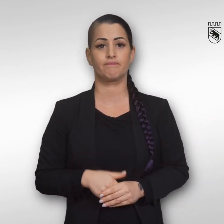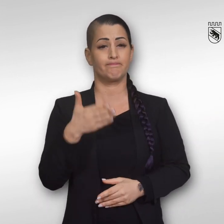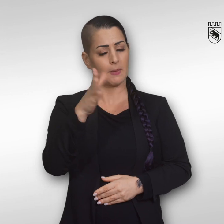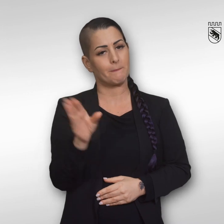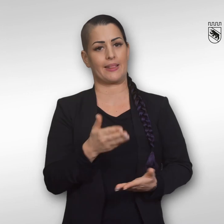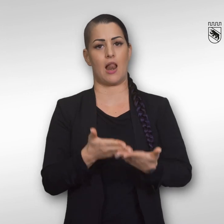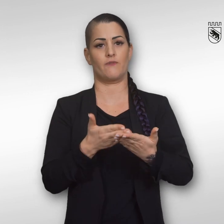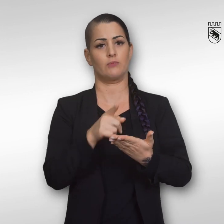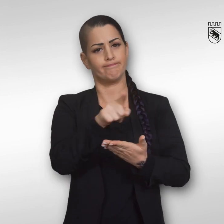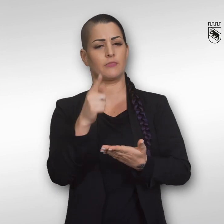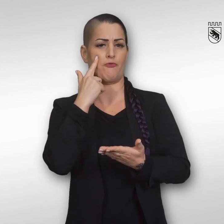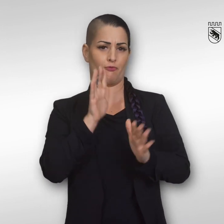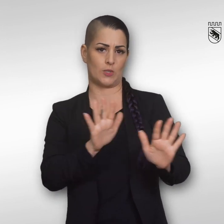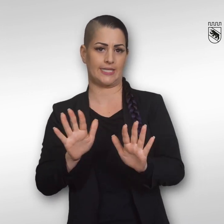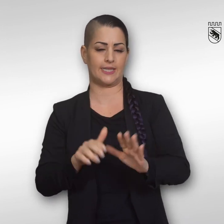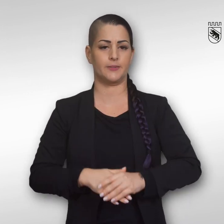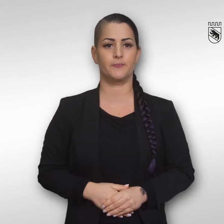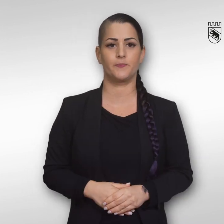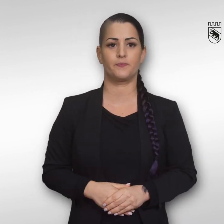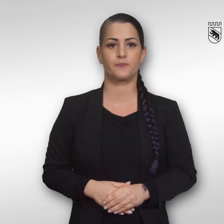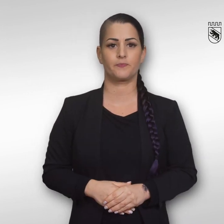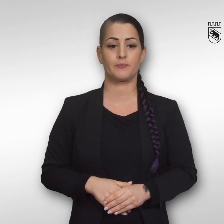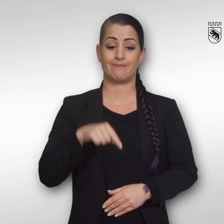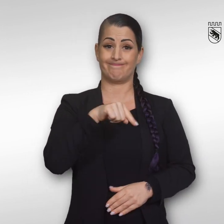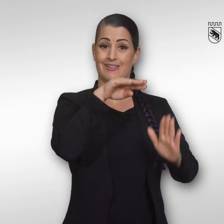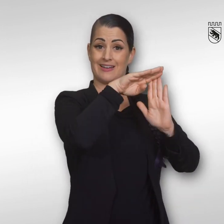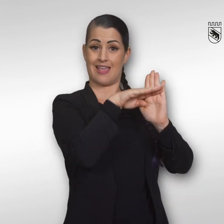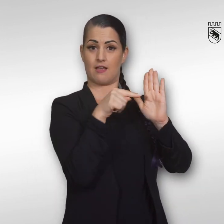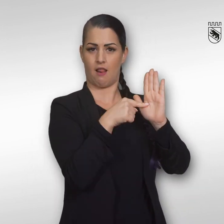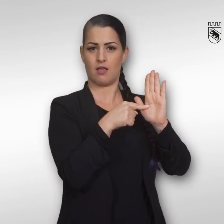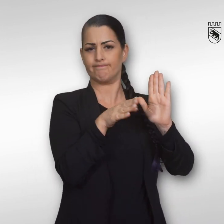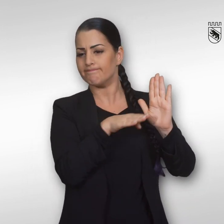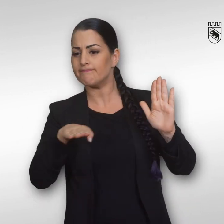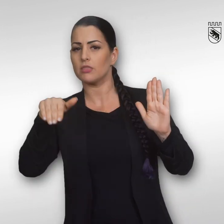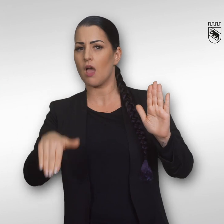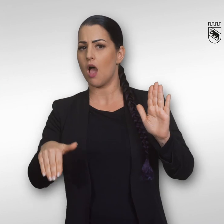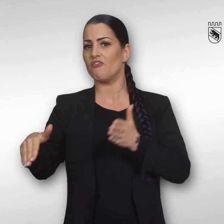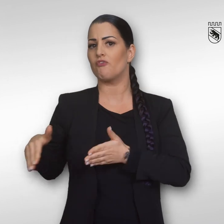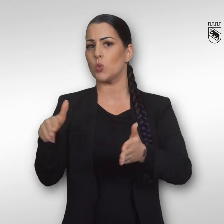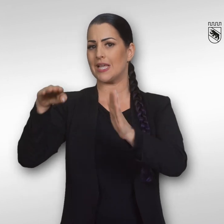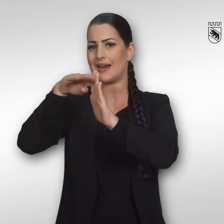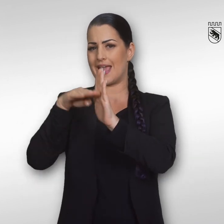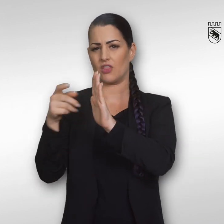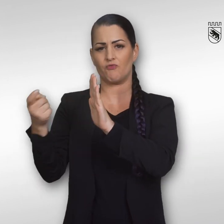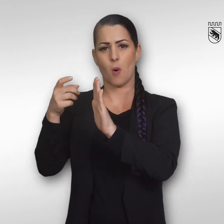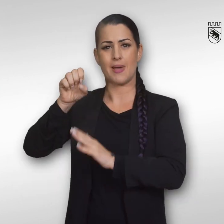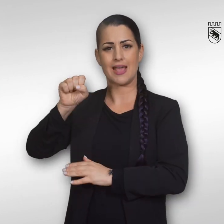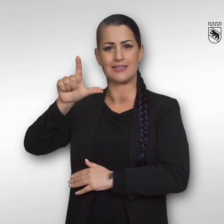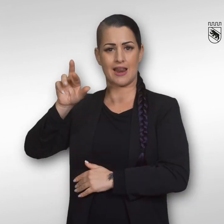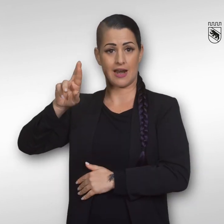Helfen Sie mit und seien Sie vorsichtig. Neben den folgenden Regeln sollten die Flussregeln, siehe Link,